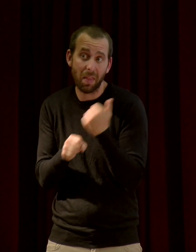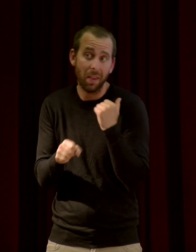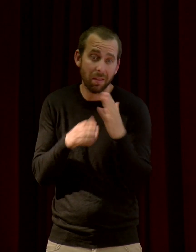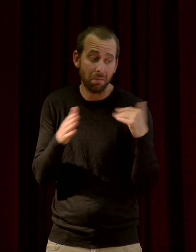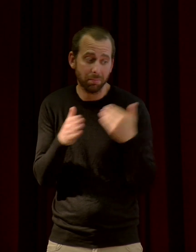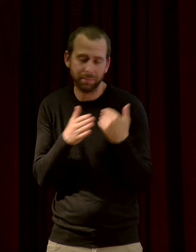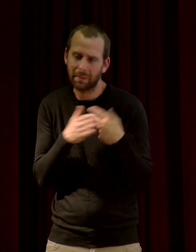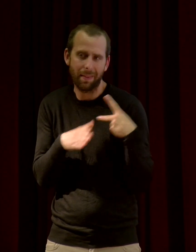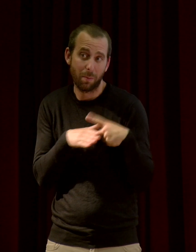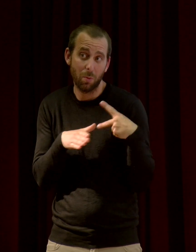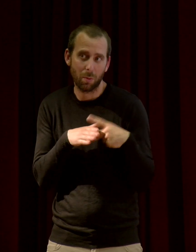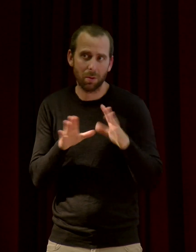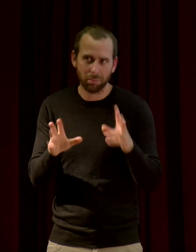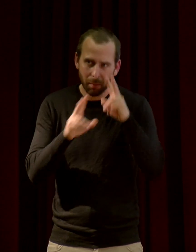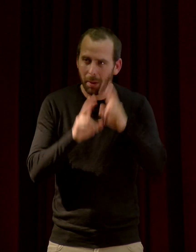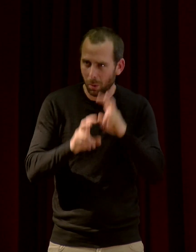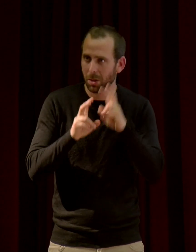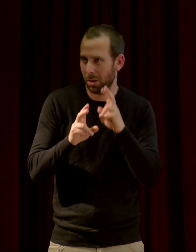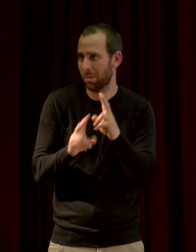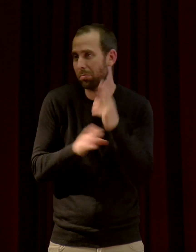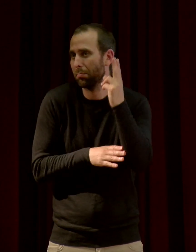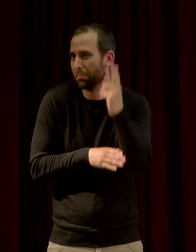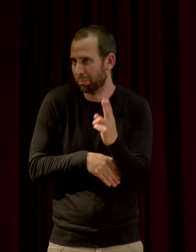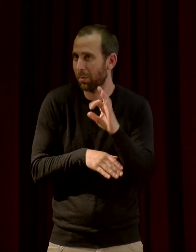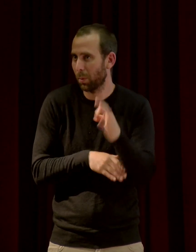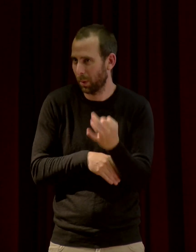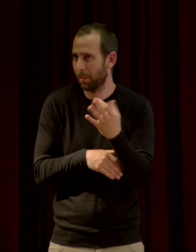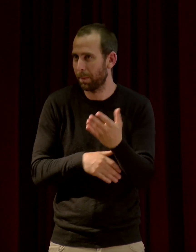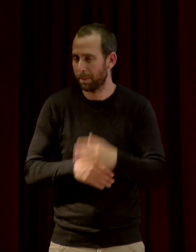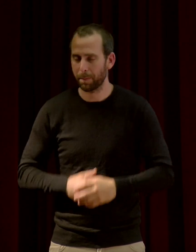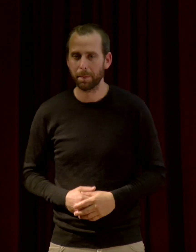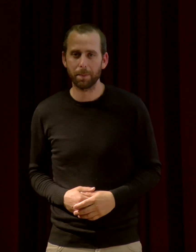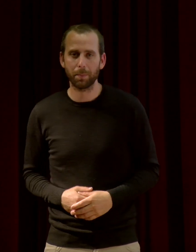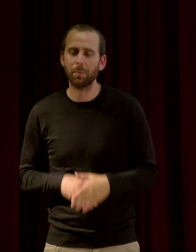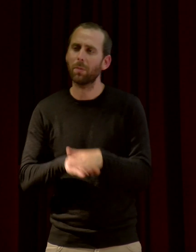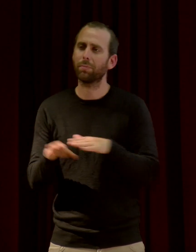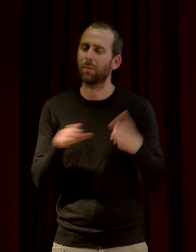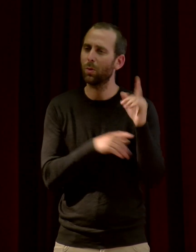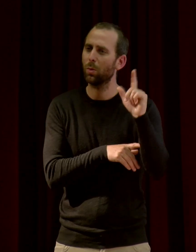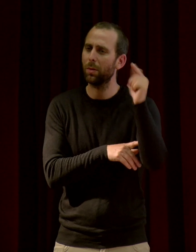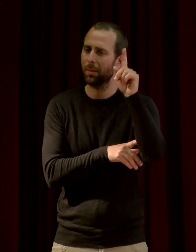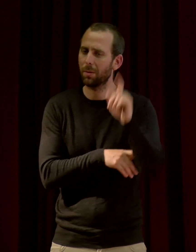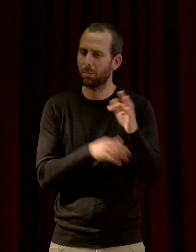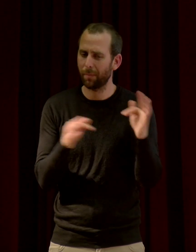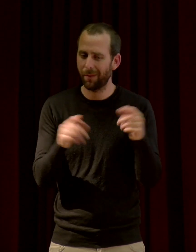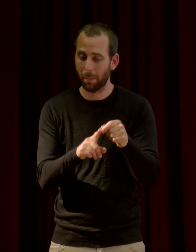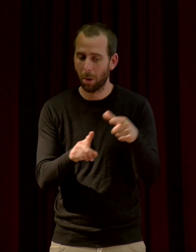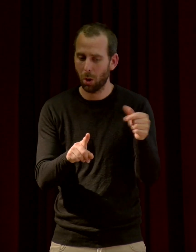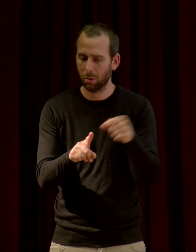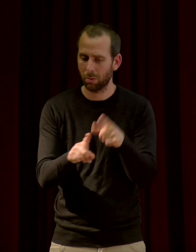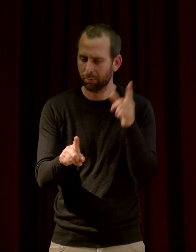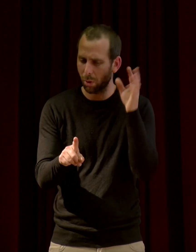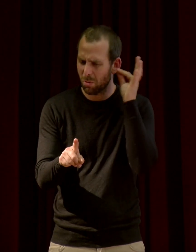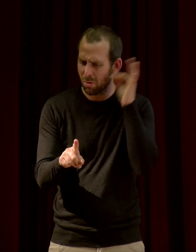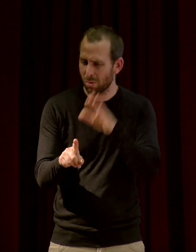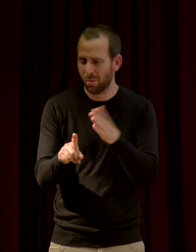au tout début, mais on s'intéresse à ça. Oui, tout à fait. L'autre question, les sons des plantes, en fait, ce ne pas des sons.